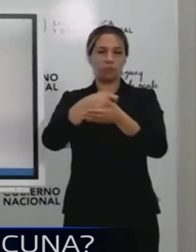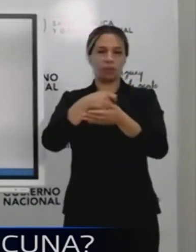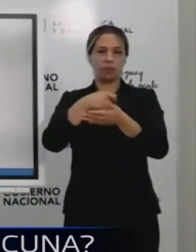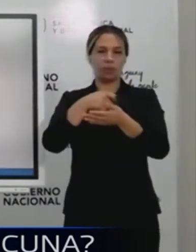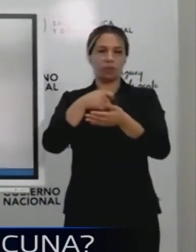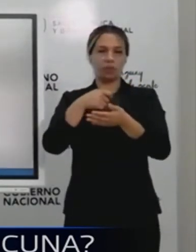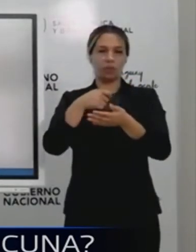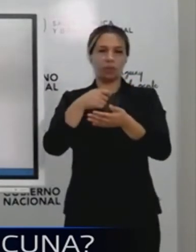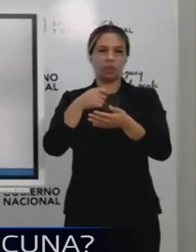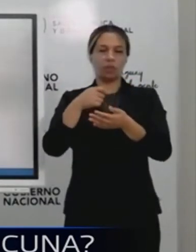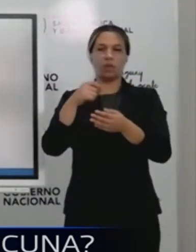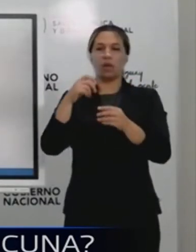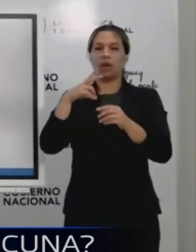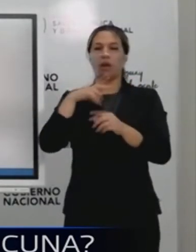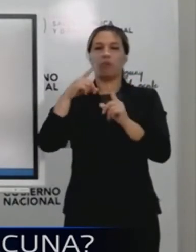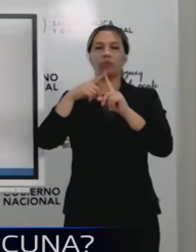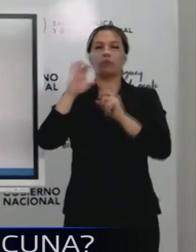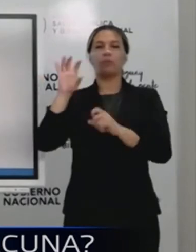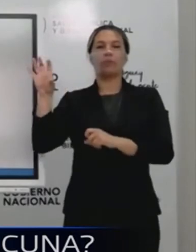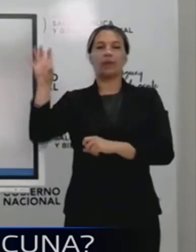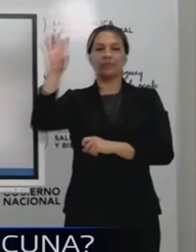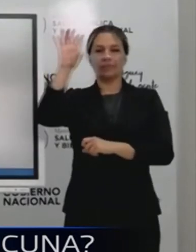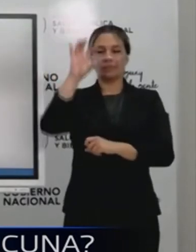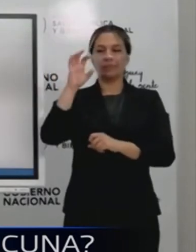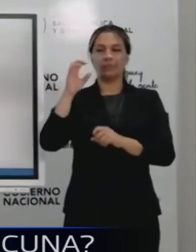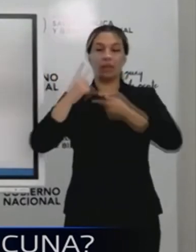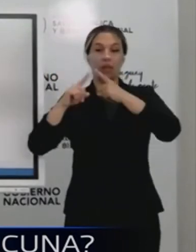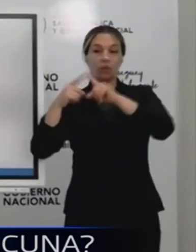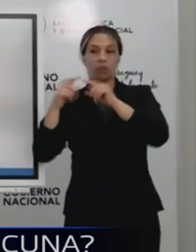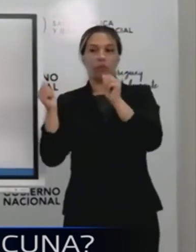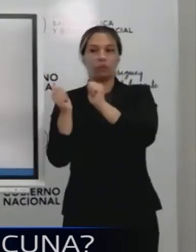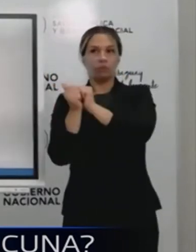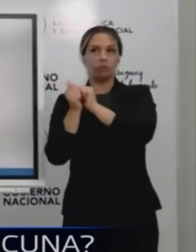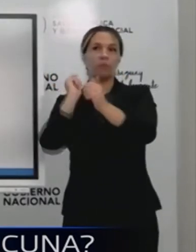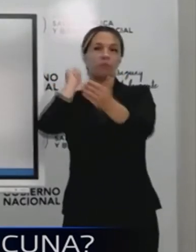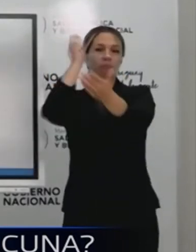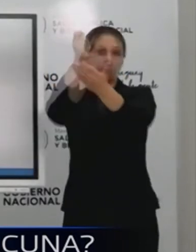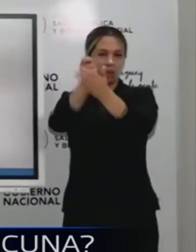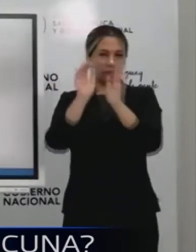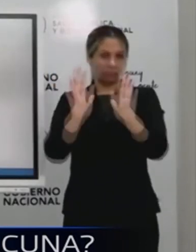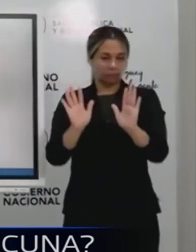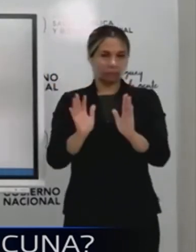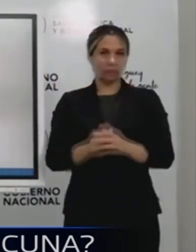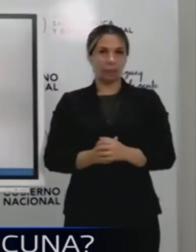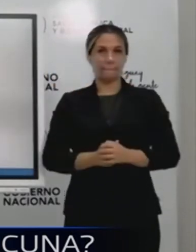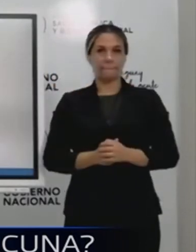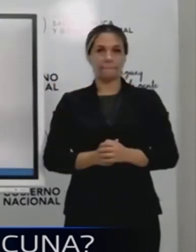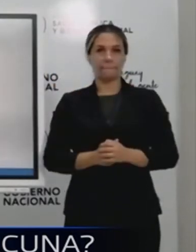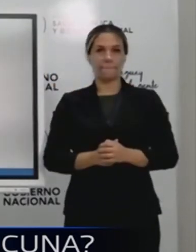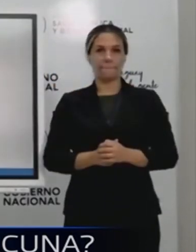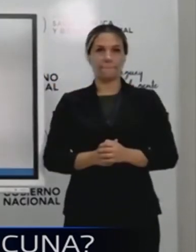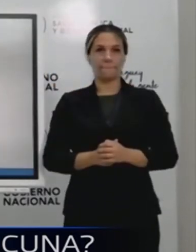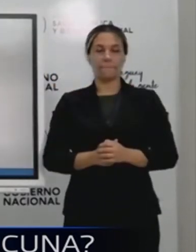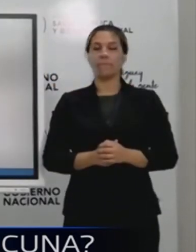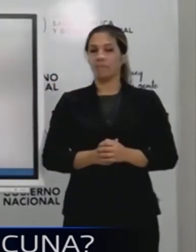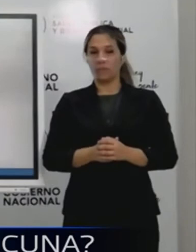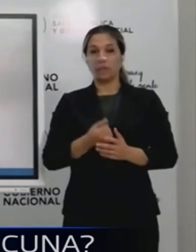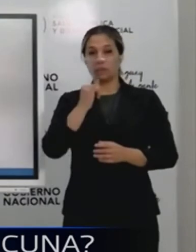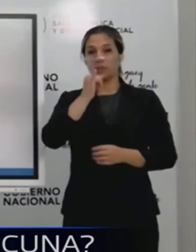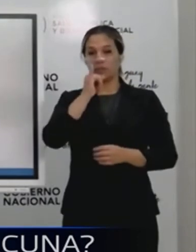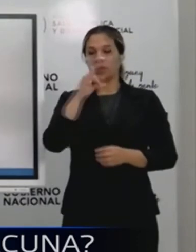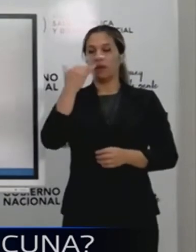tal como lo hacen otros países, ¿verdad? Que se está llevando adelante este planteamiento. Así es. Varios países están